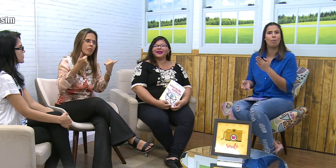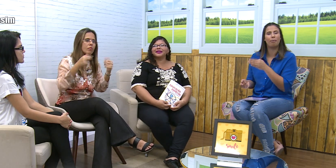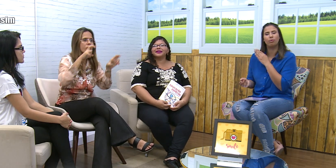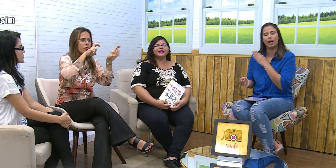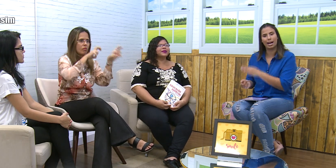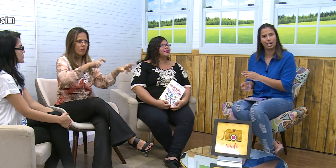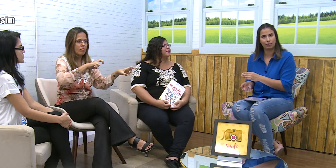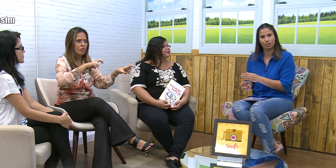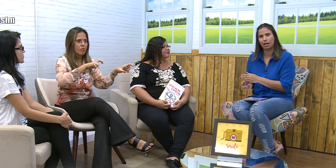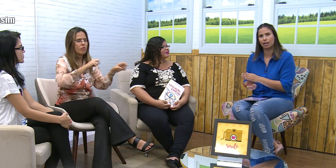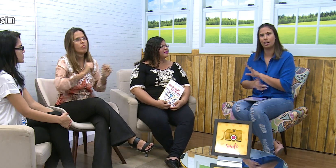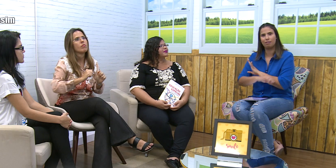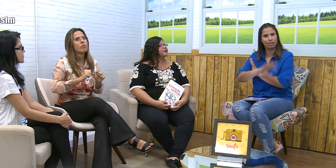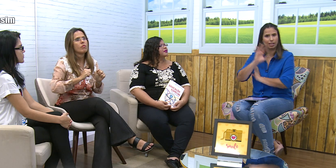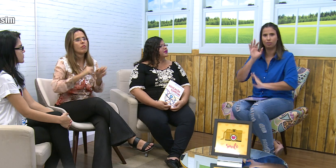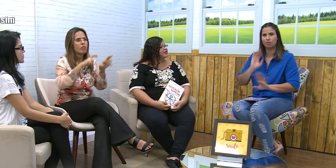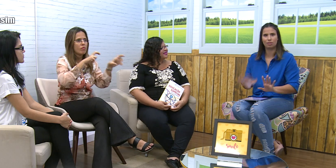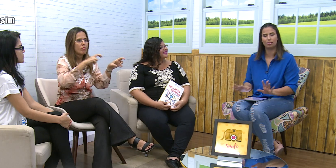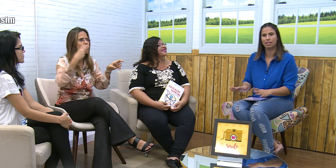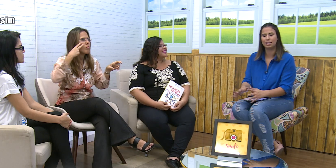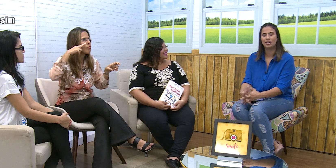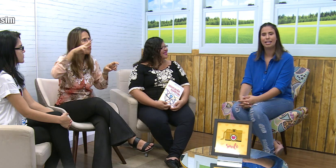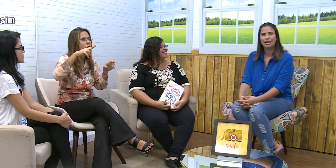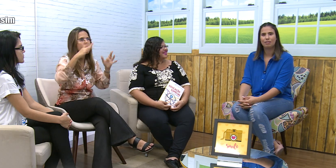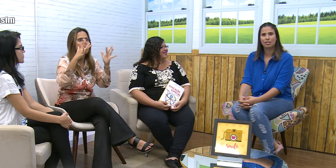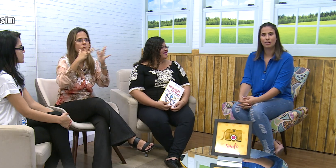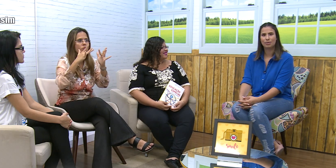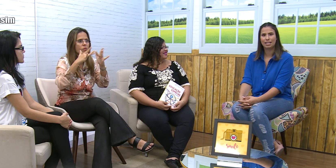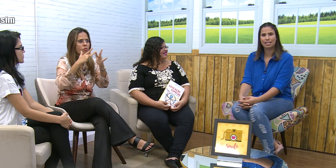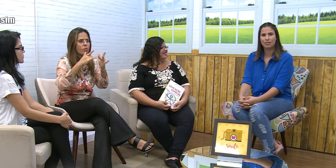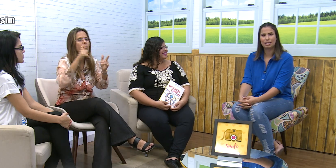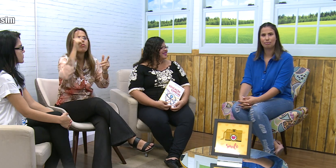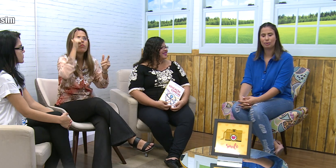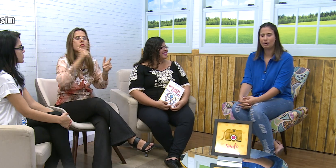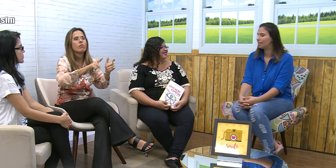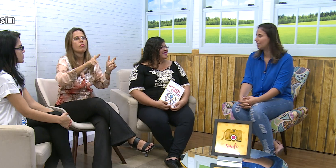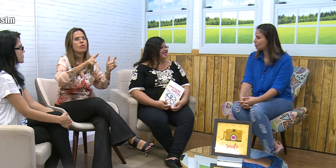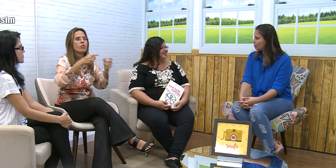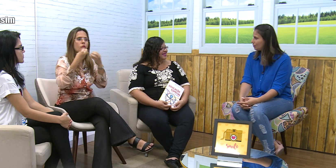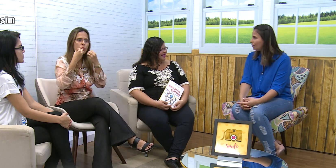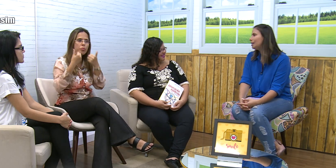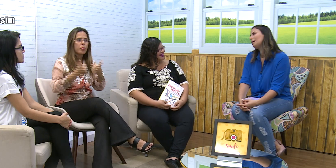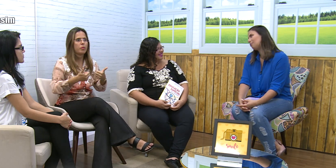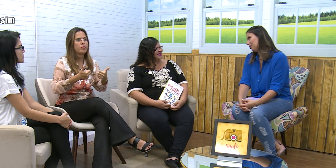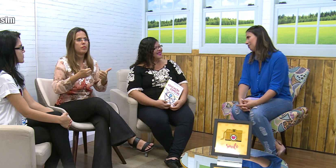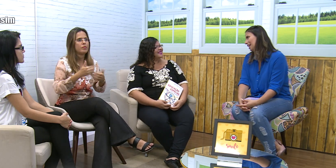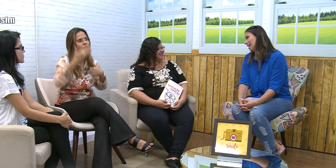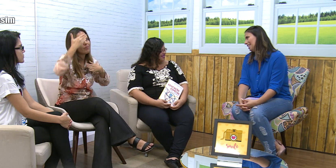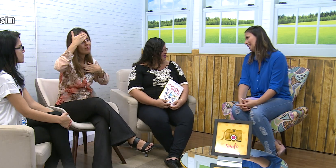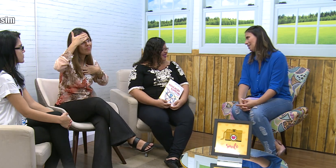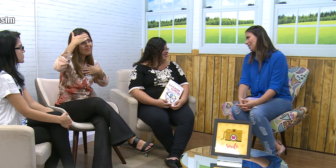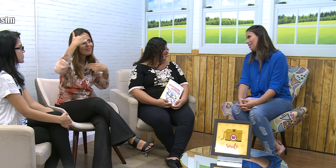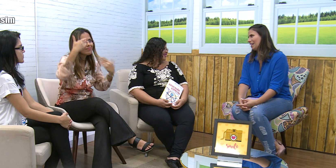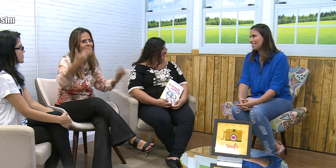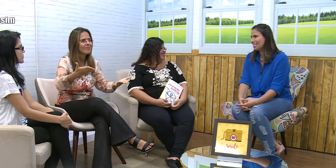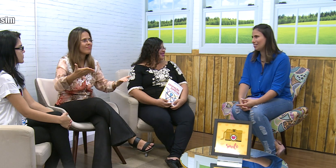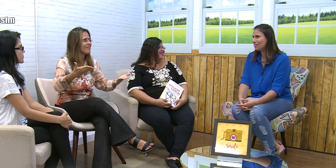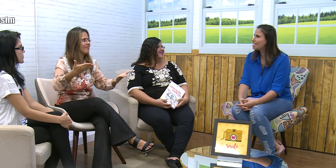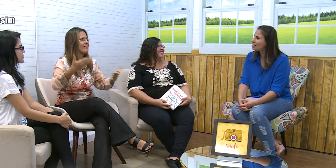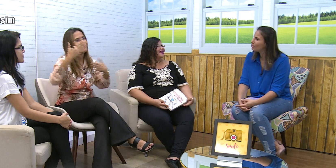.al, no Instagram. Lá vai ter todos os contatos. E você, com certeza, vai ser muito bem atendido. Muito obrigada, tá? Pela presença de vocês. Bom